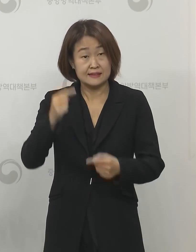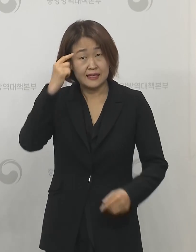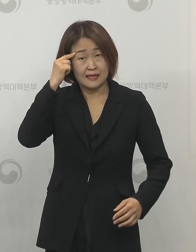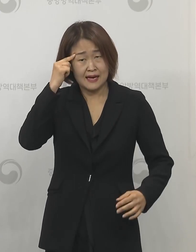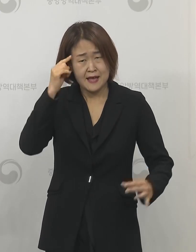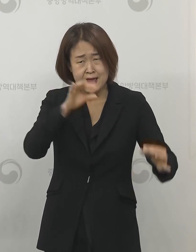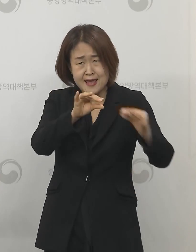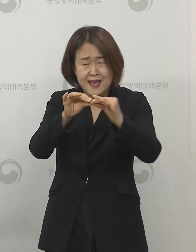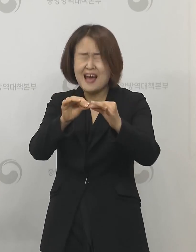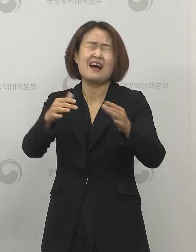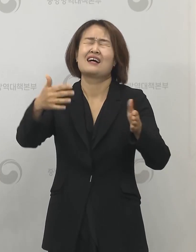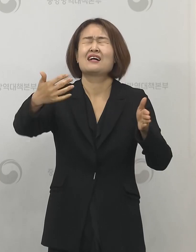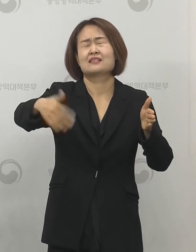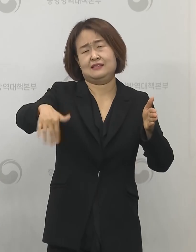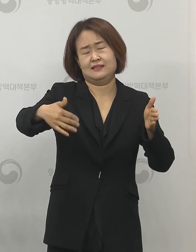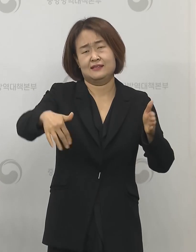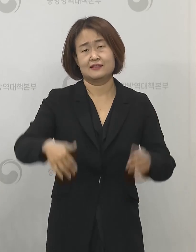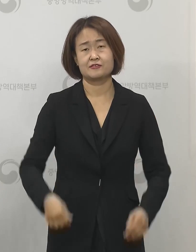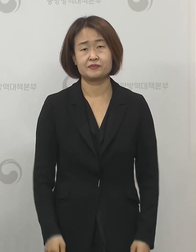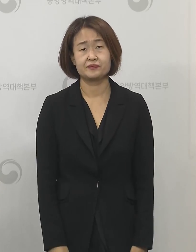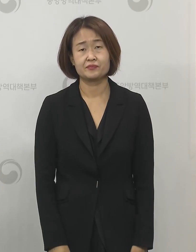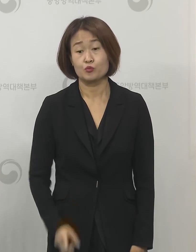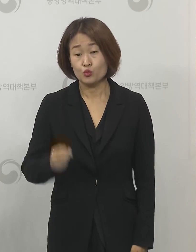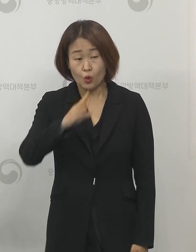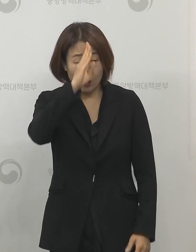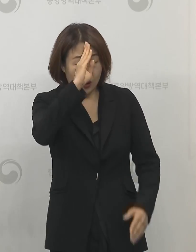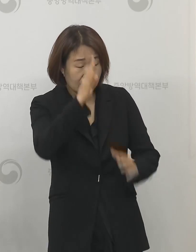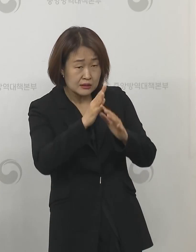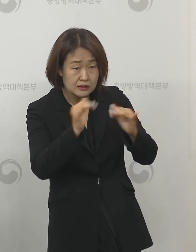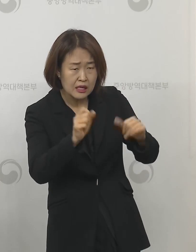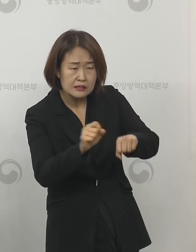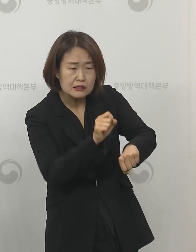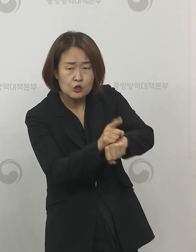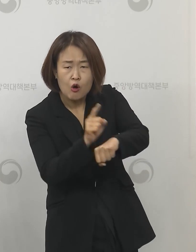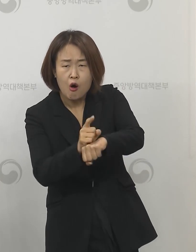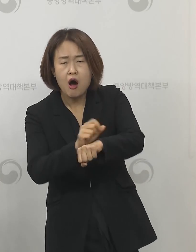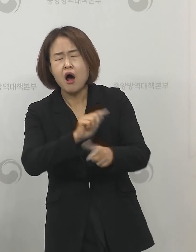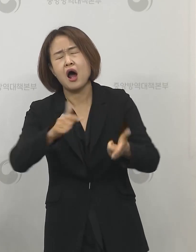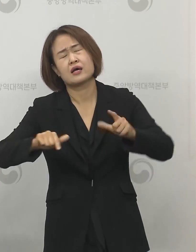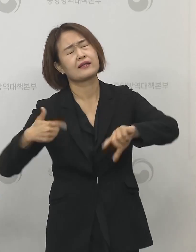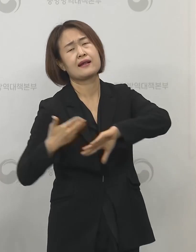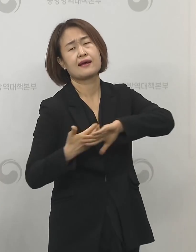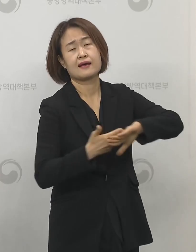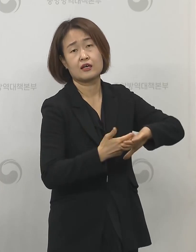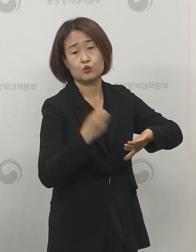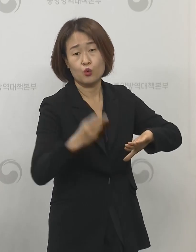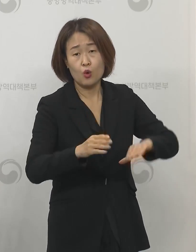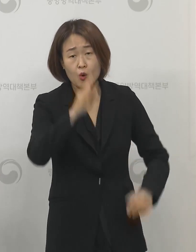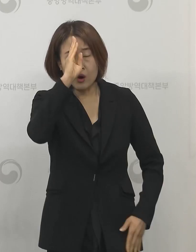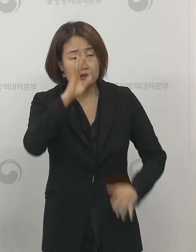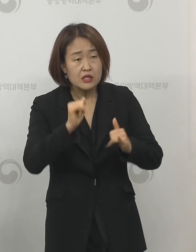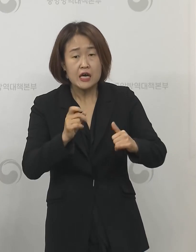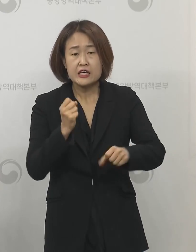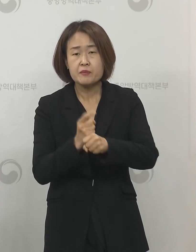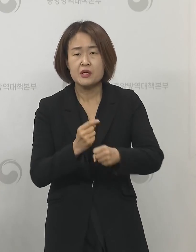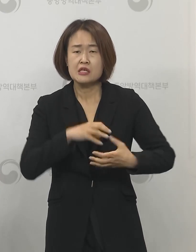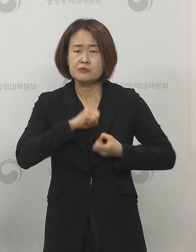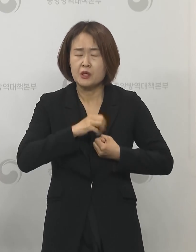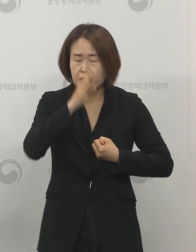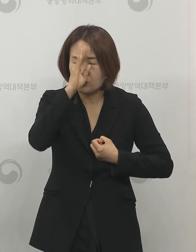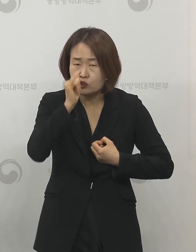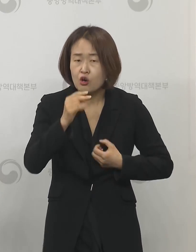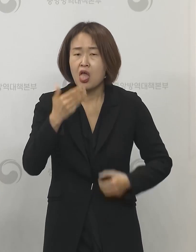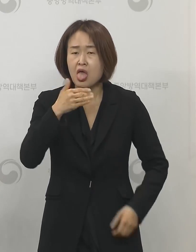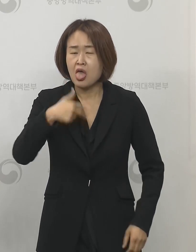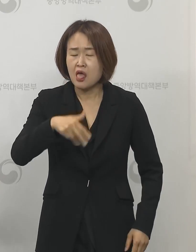의견이 아직은 없는 상황입니다 또한 이게 환자의 특성이 다르고 또 환자가 어떤 기저질환이 있고 또 어떤